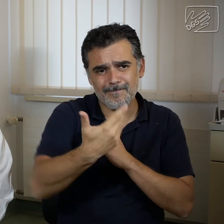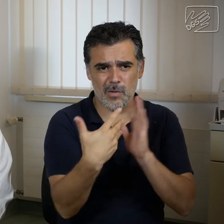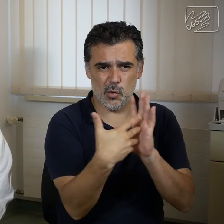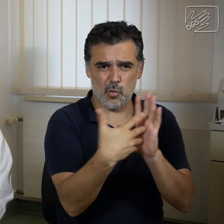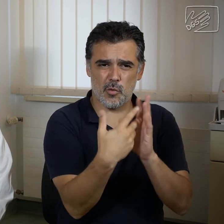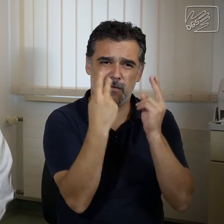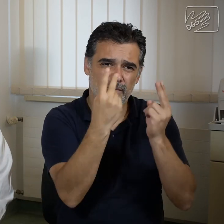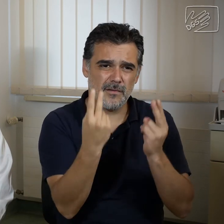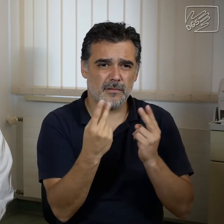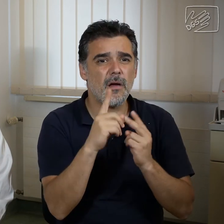gegebenenfalls dann auch die Behandlung.